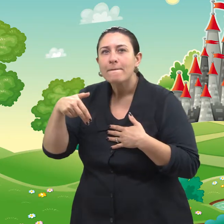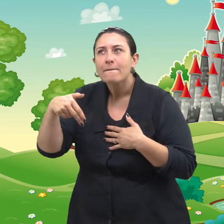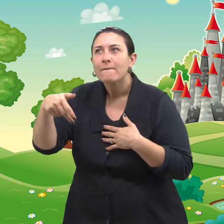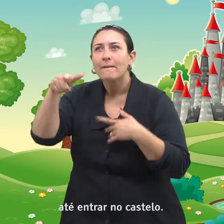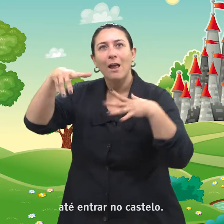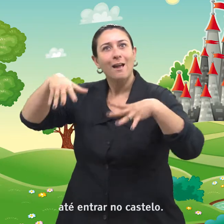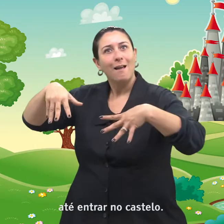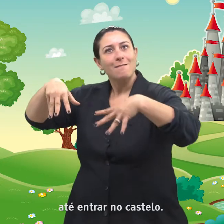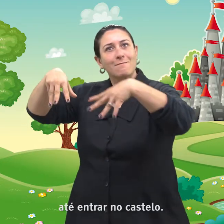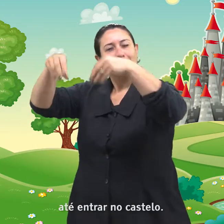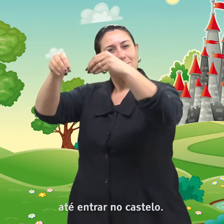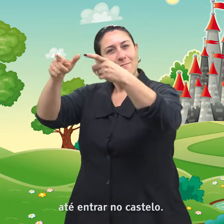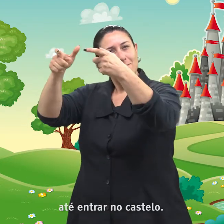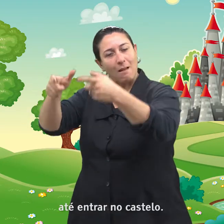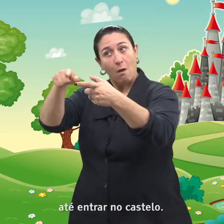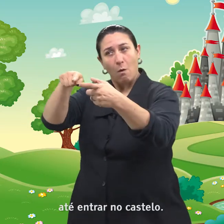Até entrar no castelo.